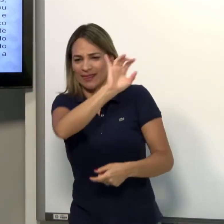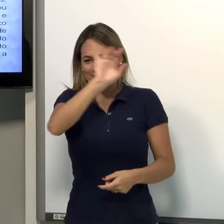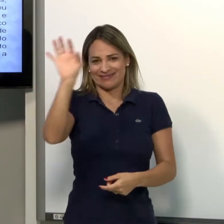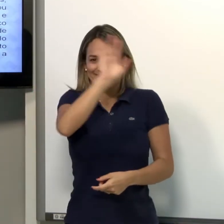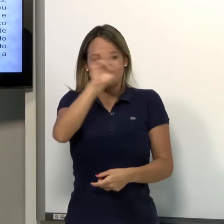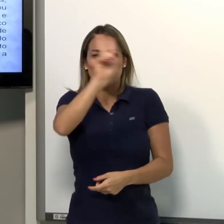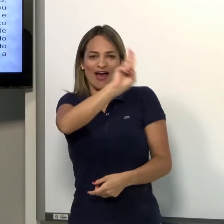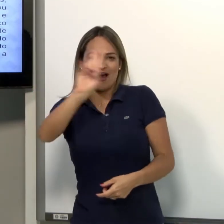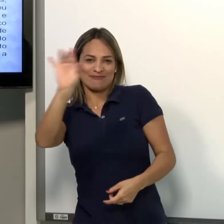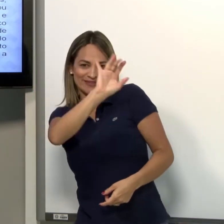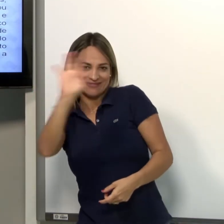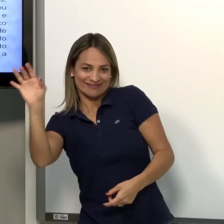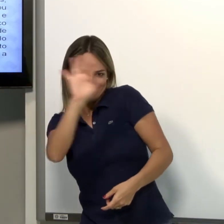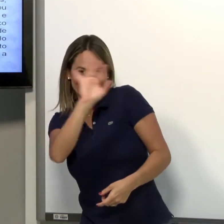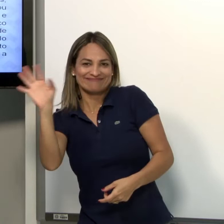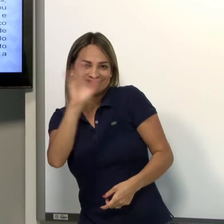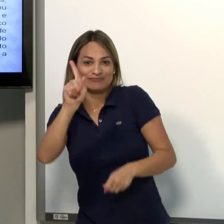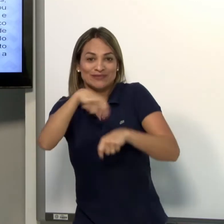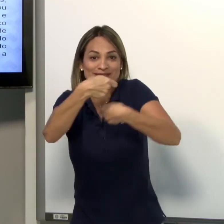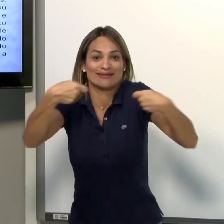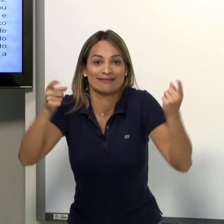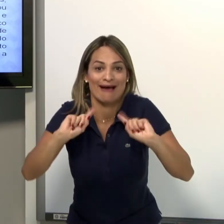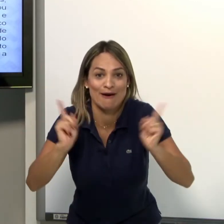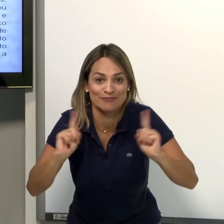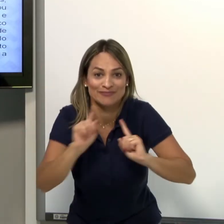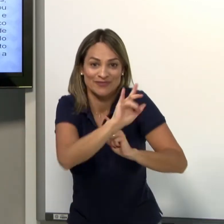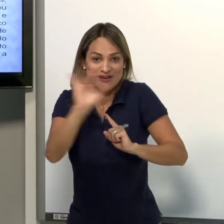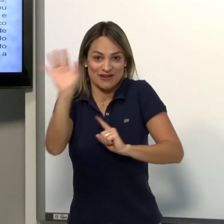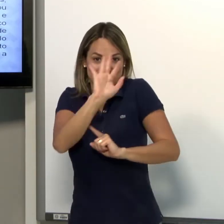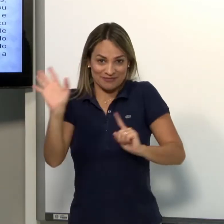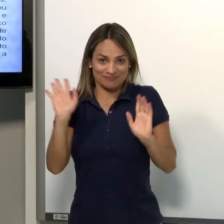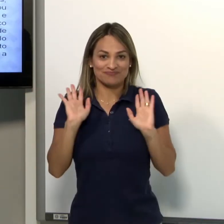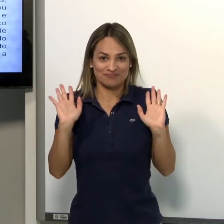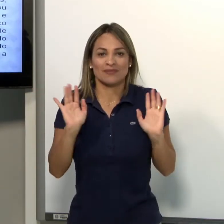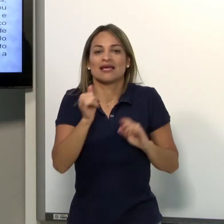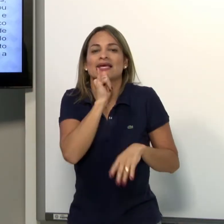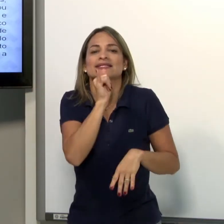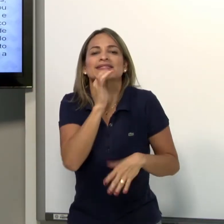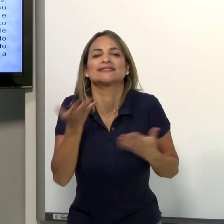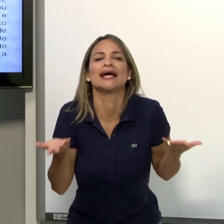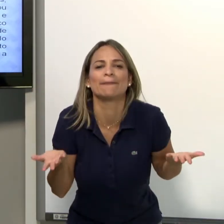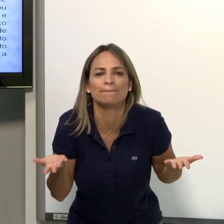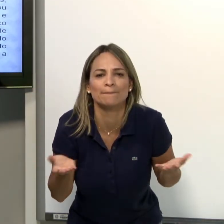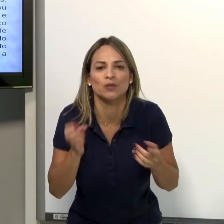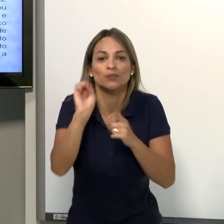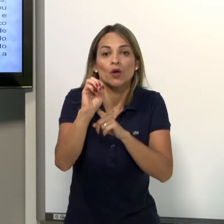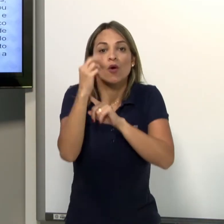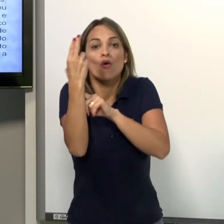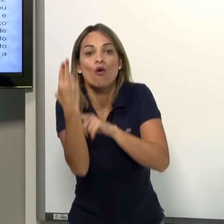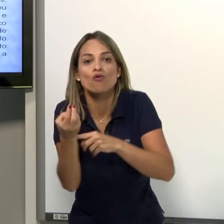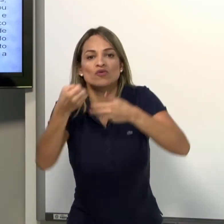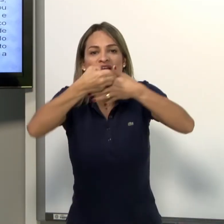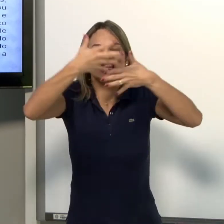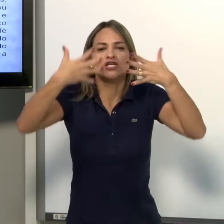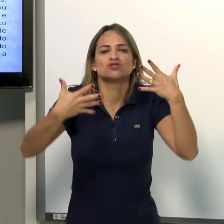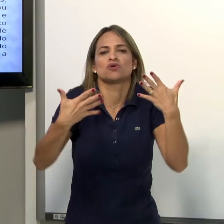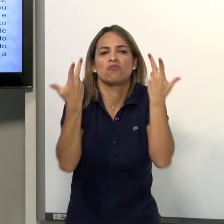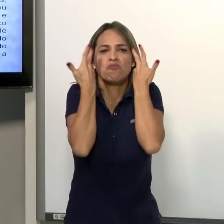Na linguística, por exemplo, temos os nomes. Fazemos a datilologia. Não tem o sinal para alguma coisa. Mas, por exemplo,